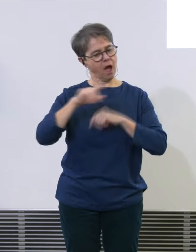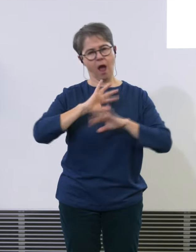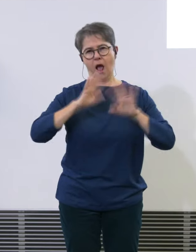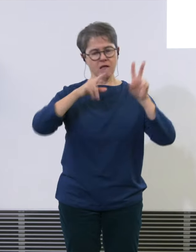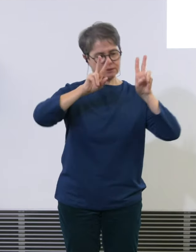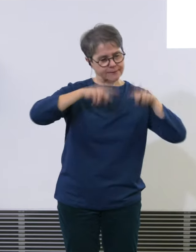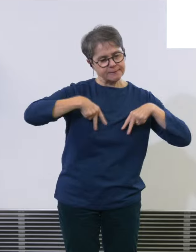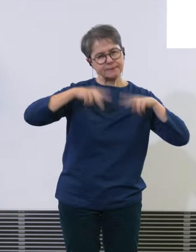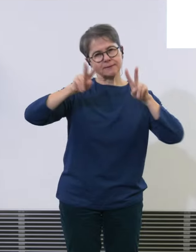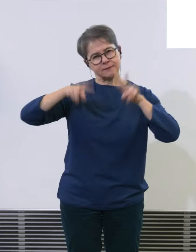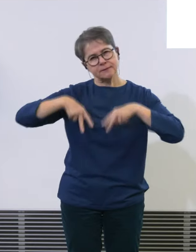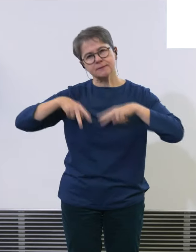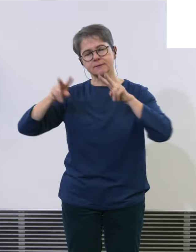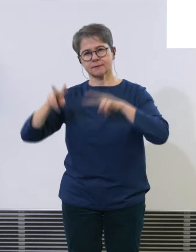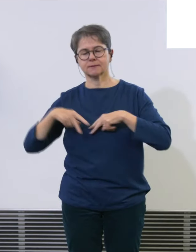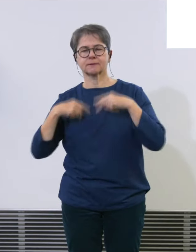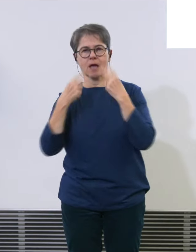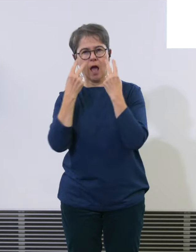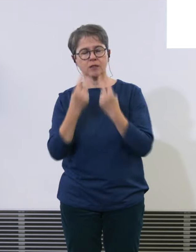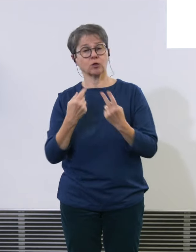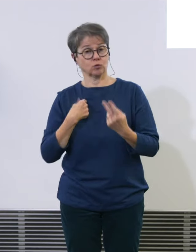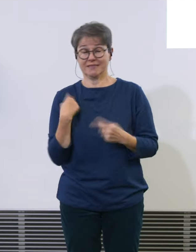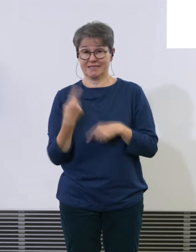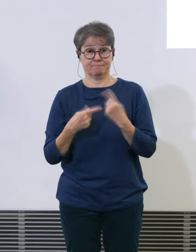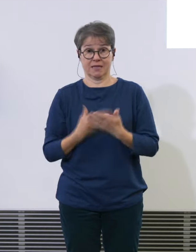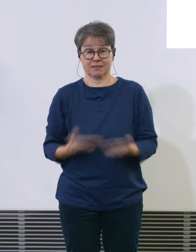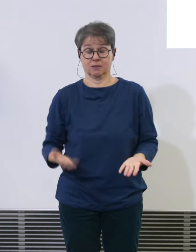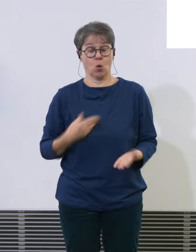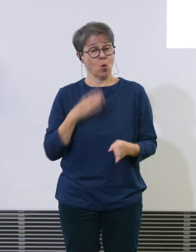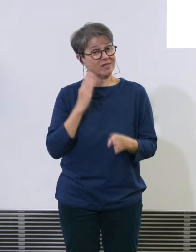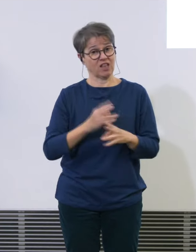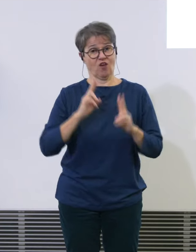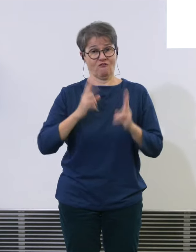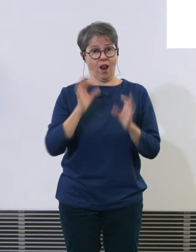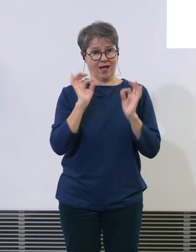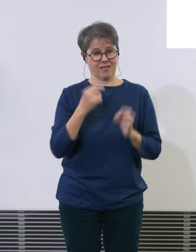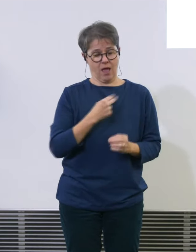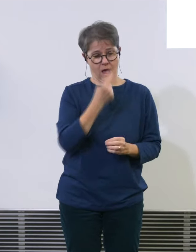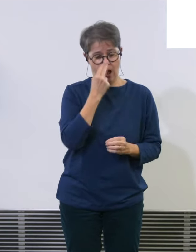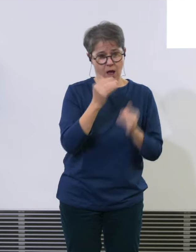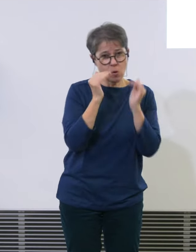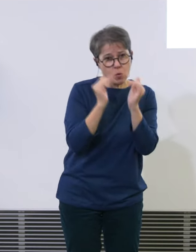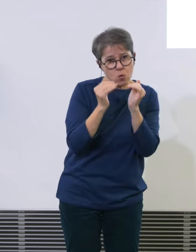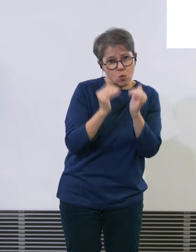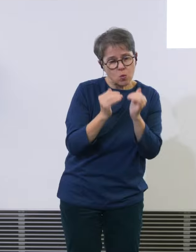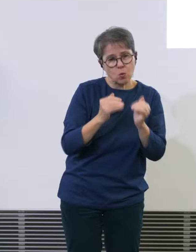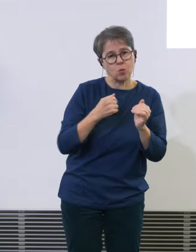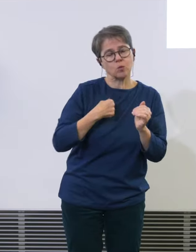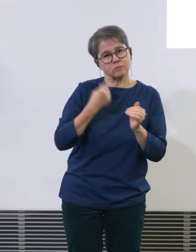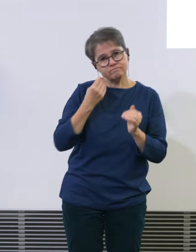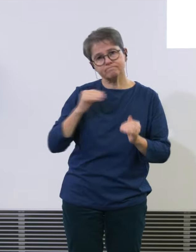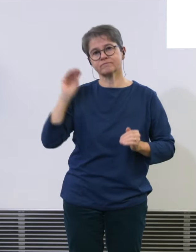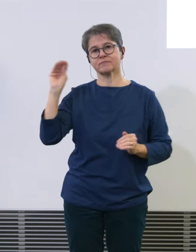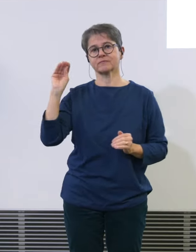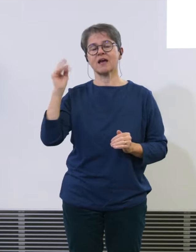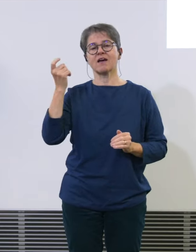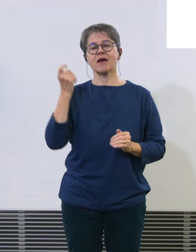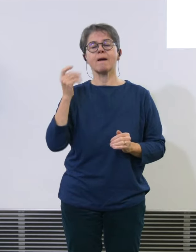Fall genau an und wir haben am BATZL vier von diesen Flügen als